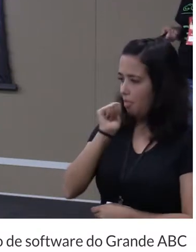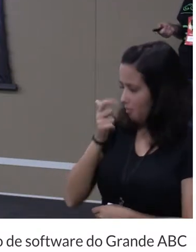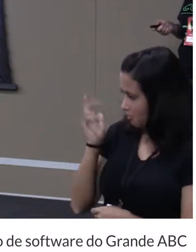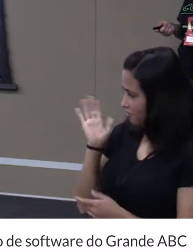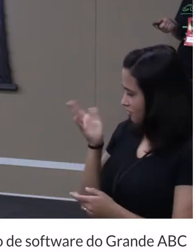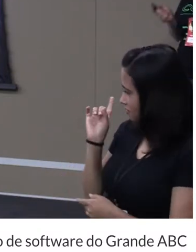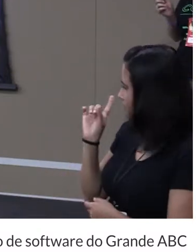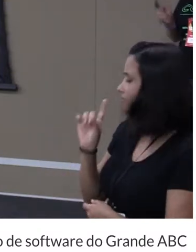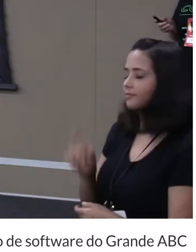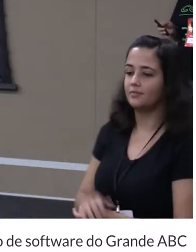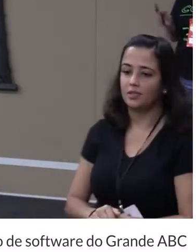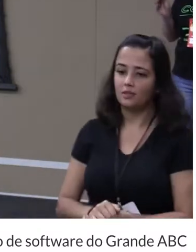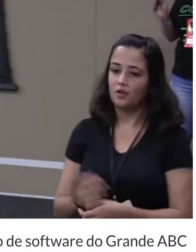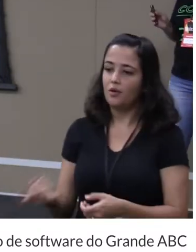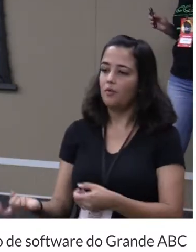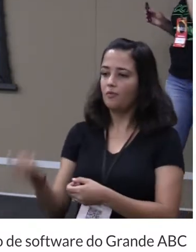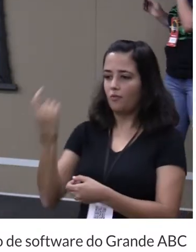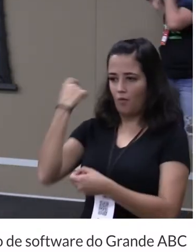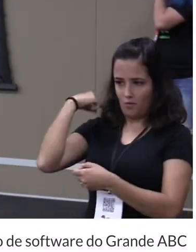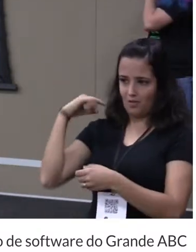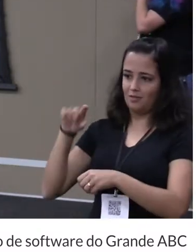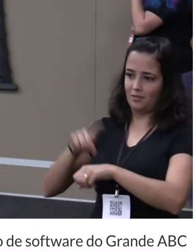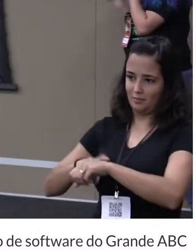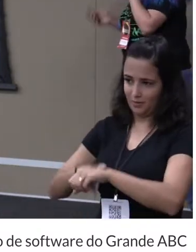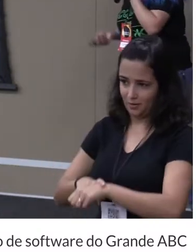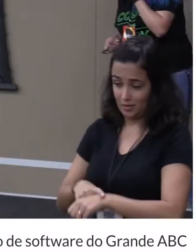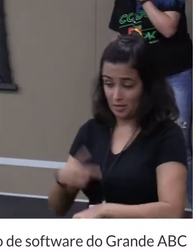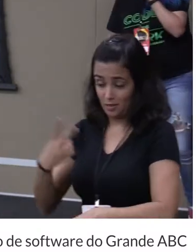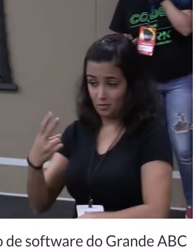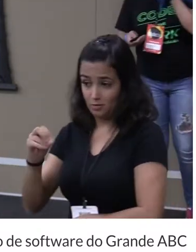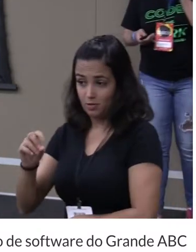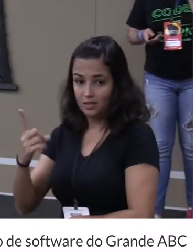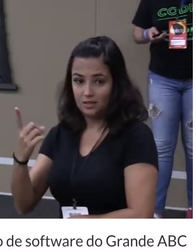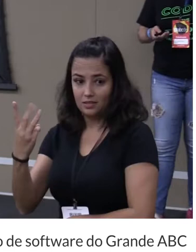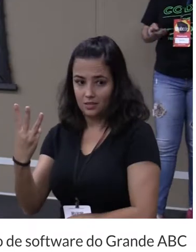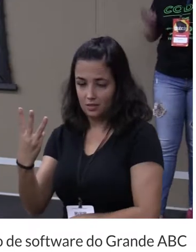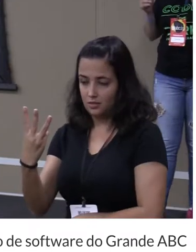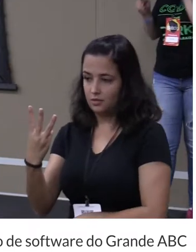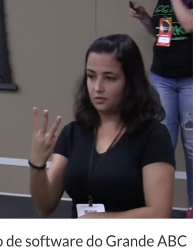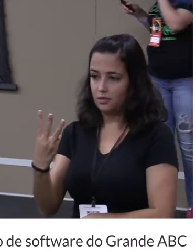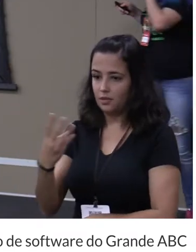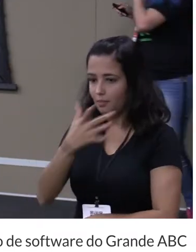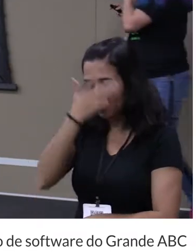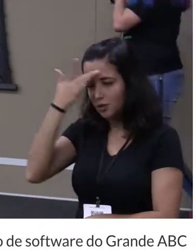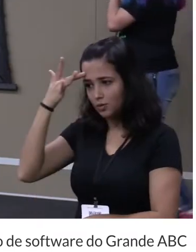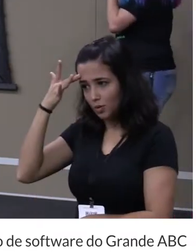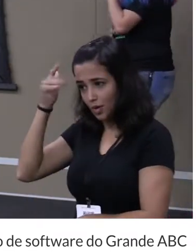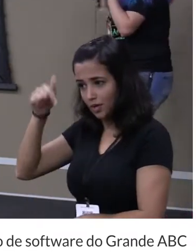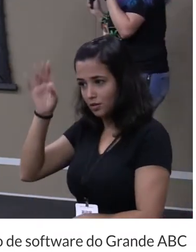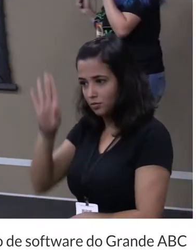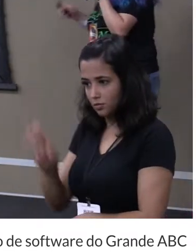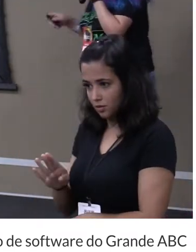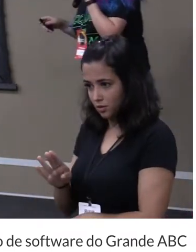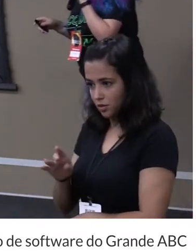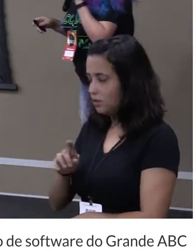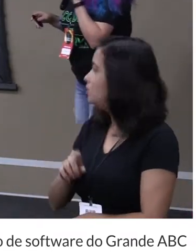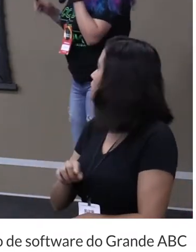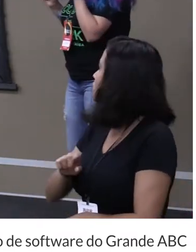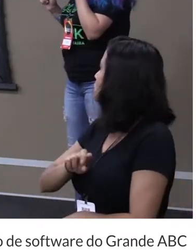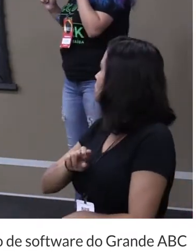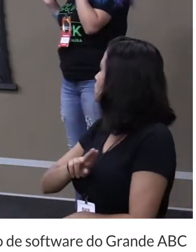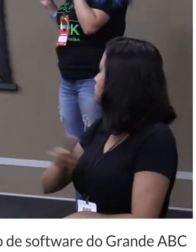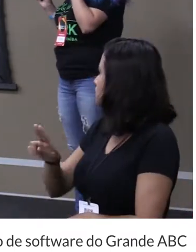Não é isso. Vamos voltar um pouco no tempo. Em 2013 teve uma pessoa aqui no Brasil chamada Zeno Rocha